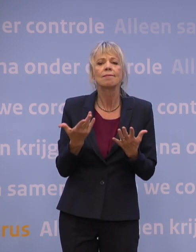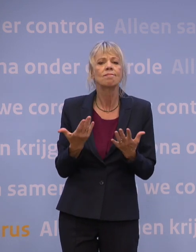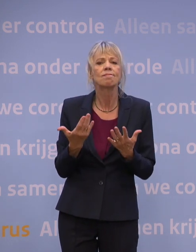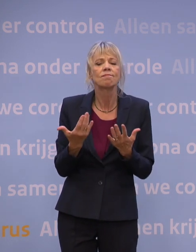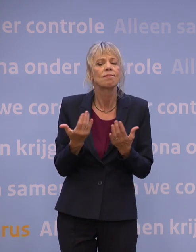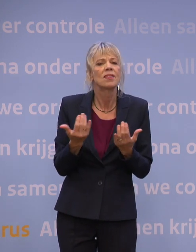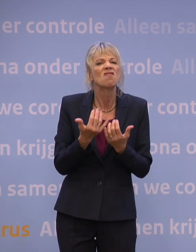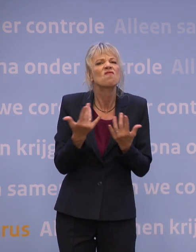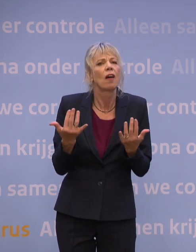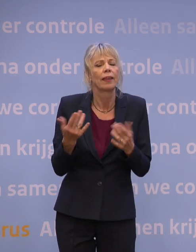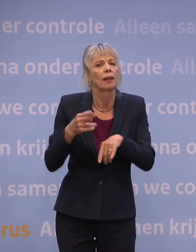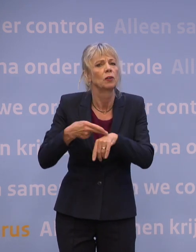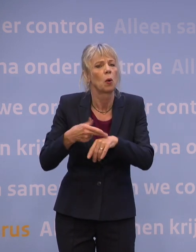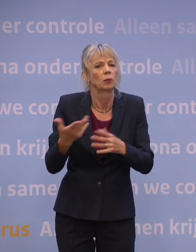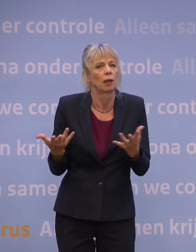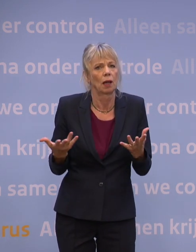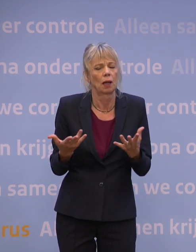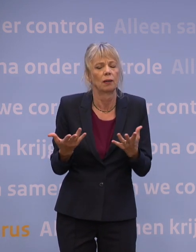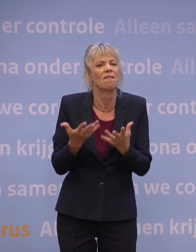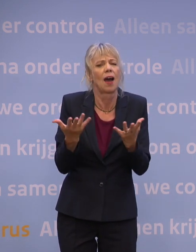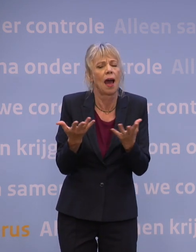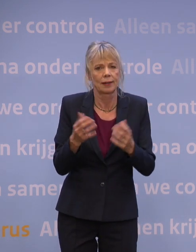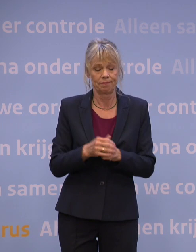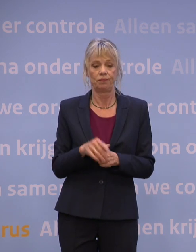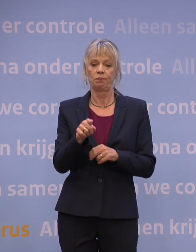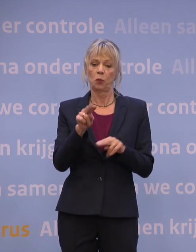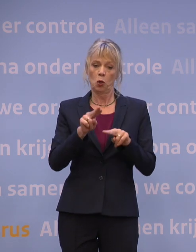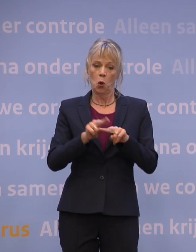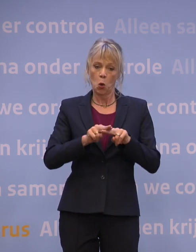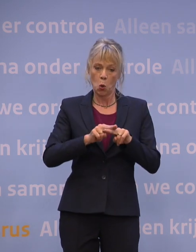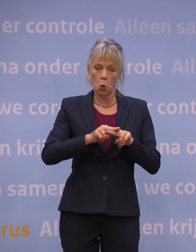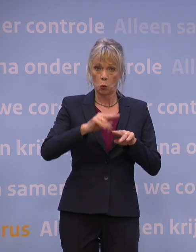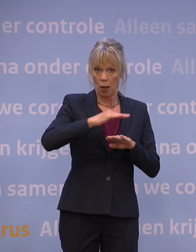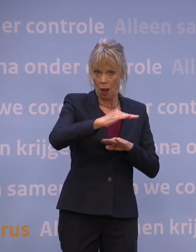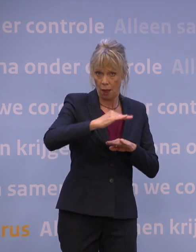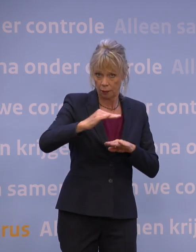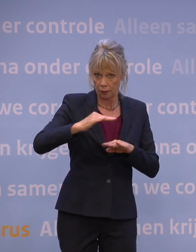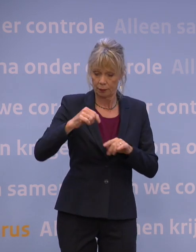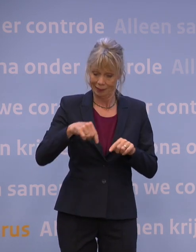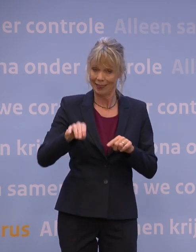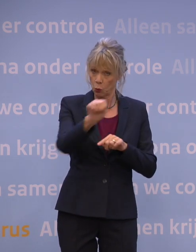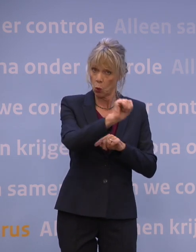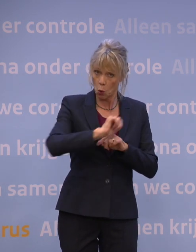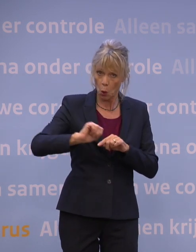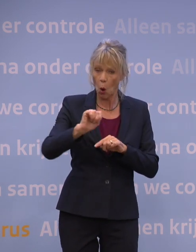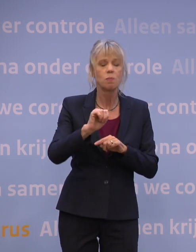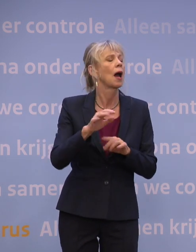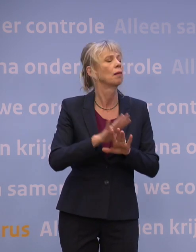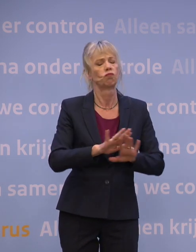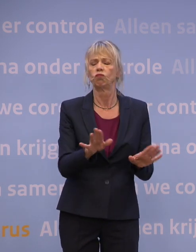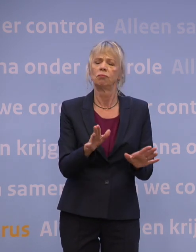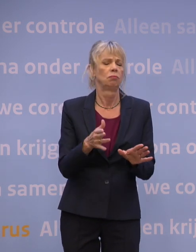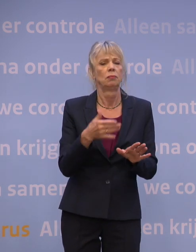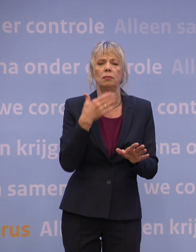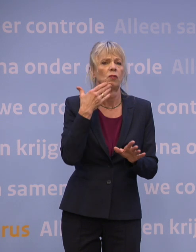bewijsje nodig? Dat is volgens mij belangrijk om goed te vertellen. Kijk, voor groene landen is in Europa afgesproken, daar wordt sowieso onderling dat niet gevraagd. En wanneer ben je